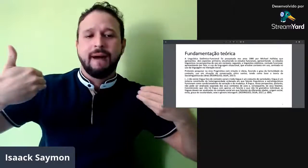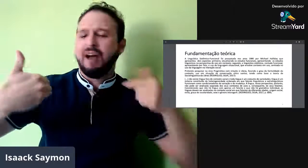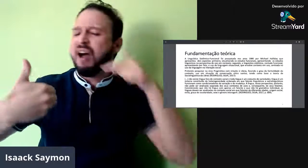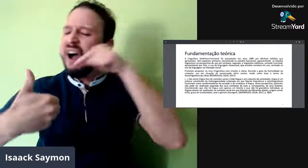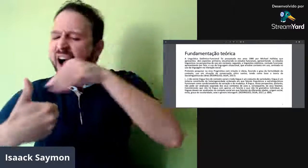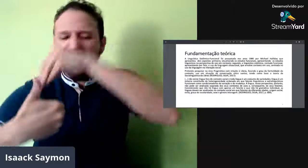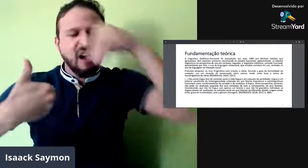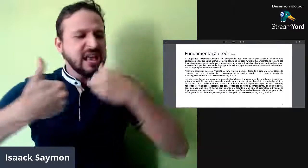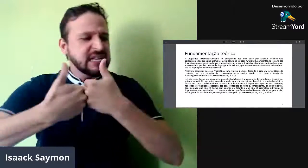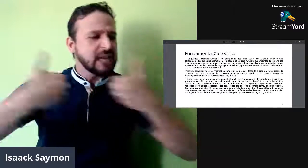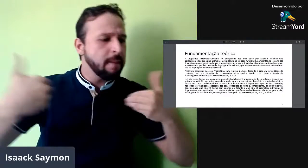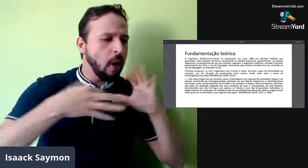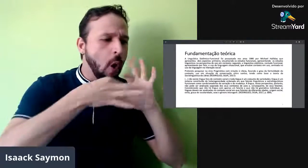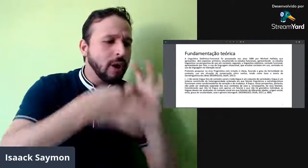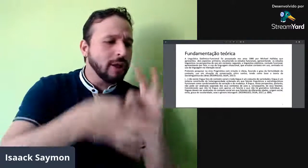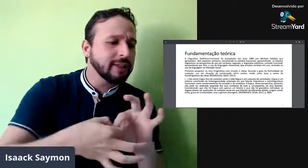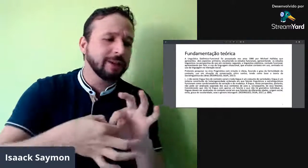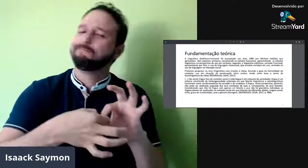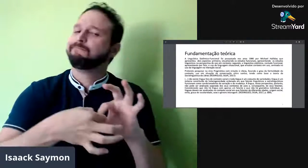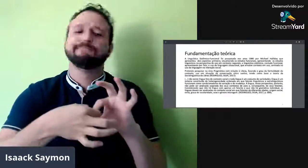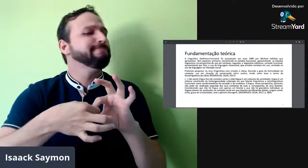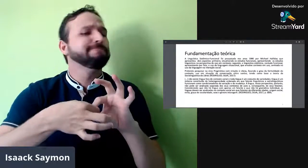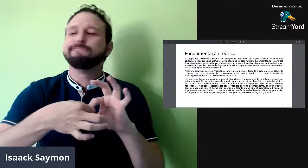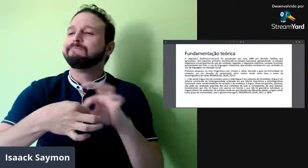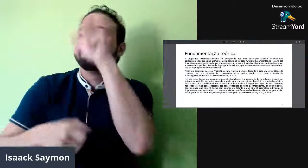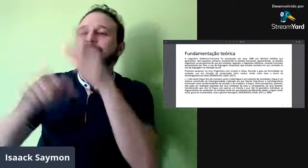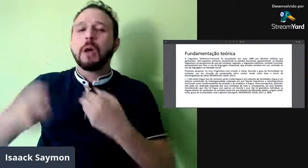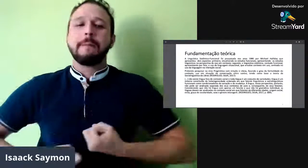e funcionam como condicionadores da variação e da mudança.